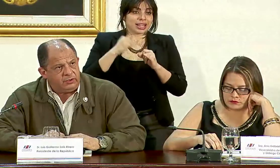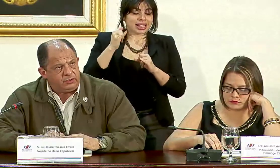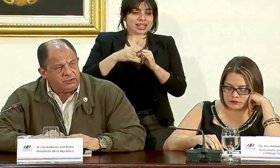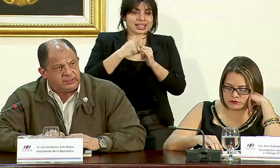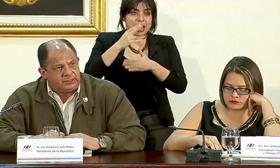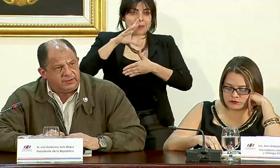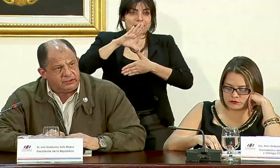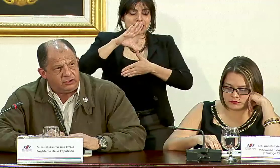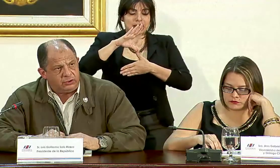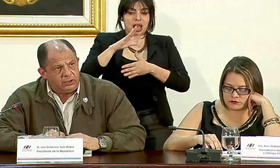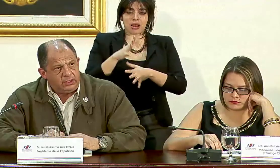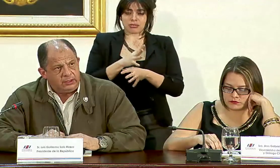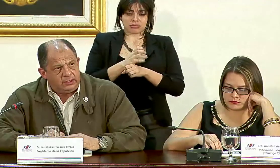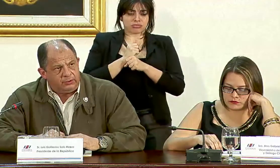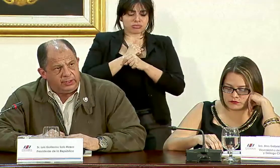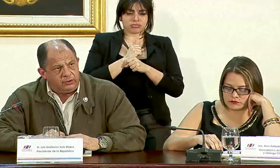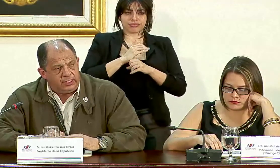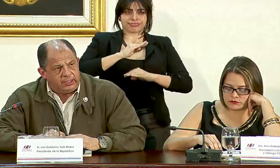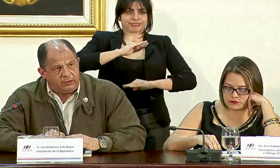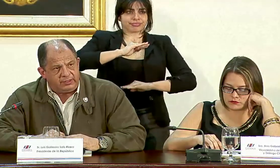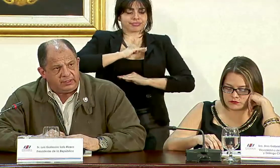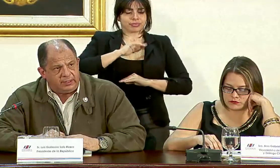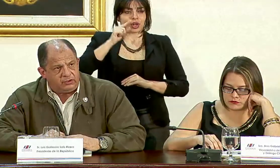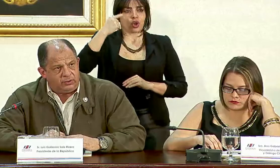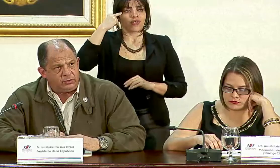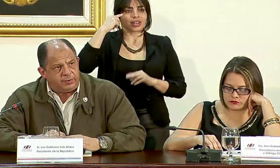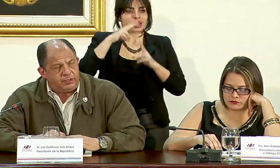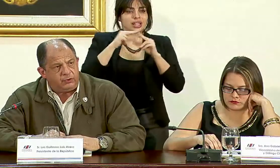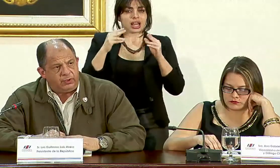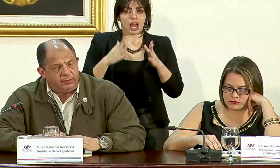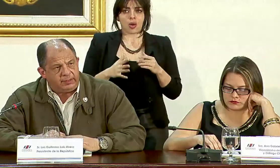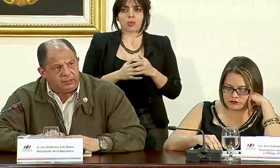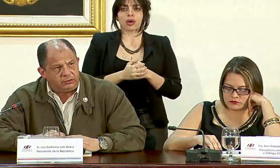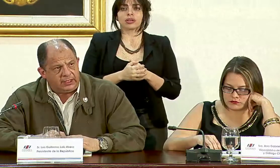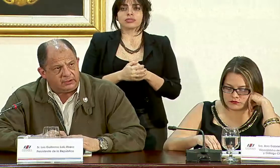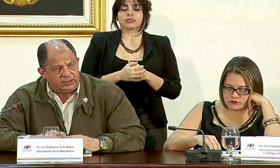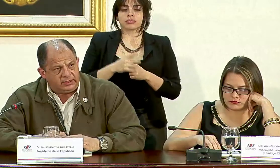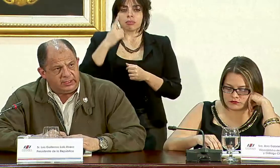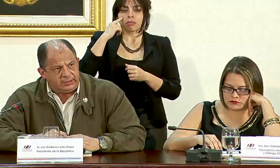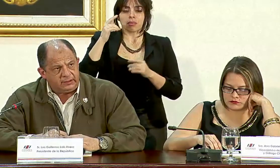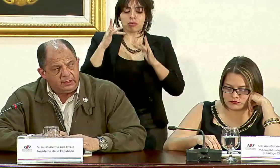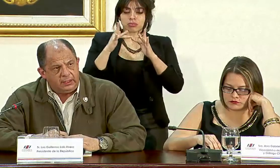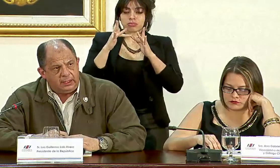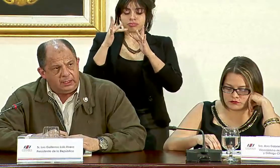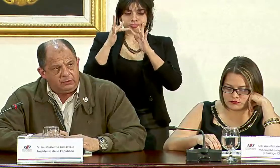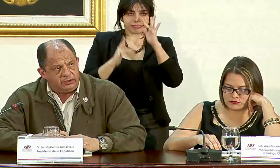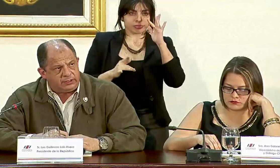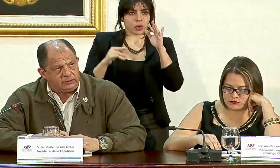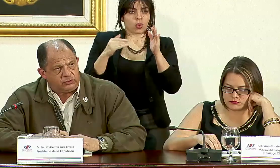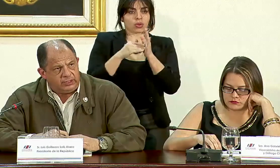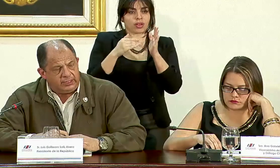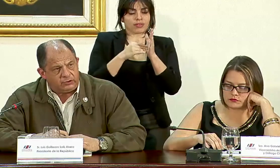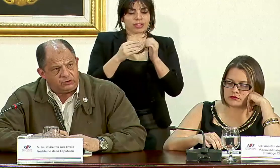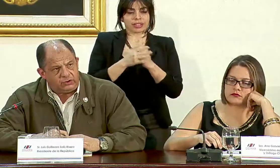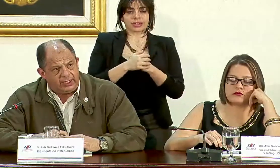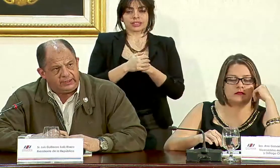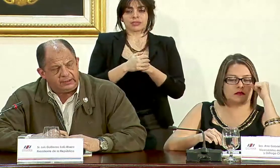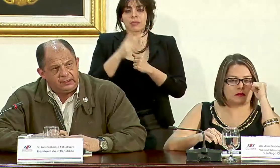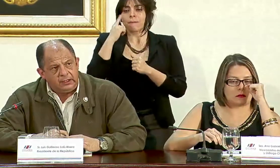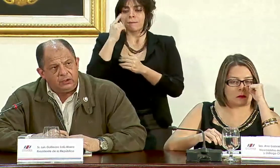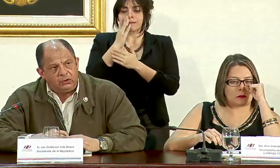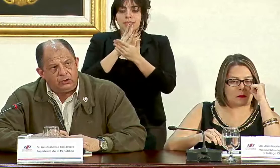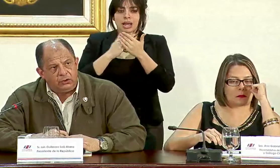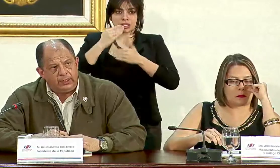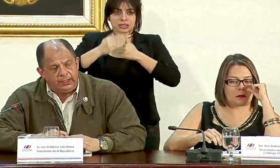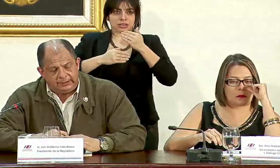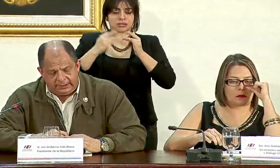que no han recibido satisfacción del gobierno nicaragüense de hecho hemos perdido nuevamente contacto hace días nuestras autoridades consulares